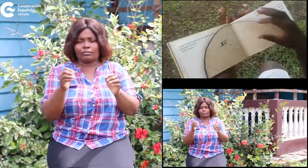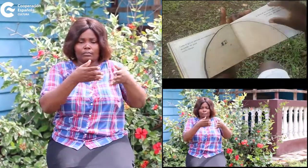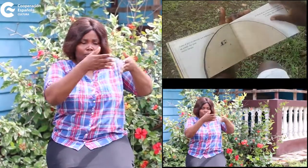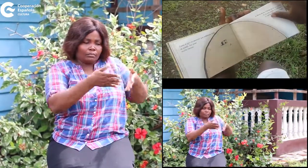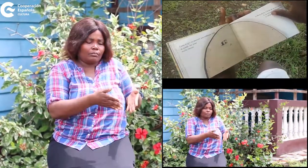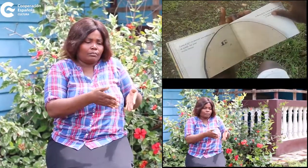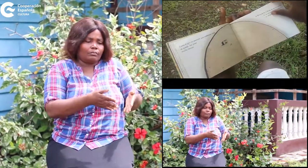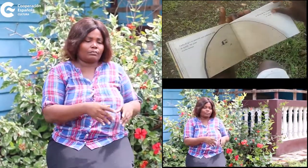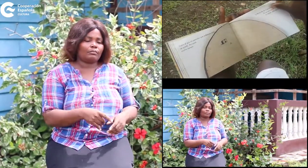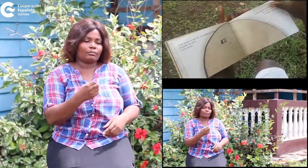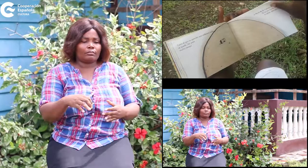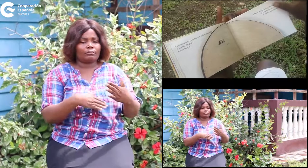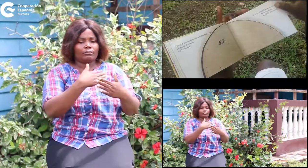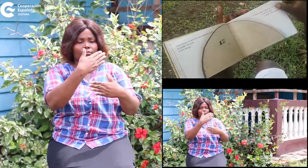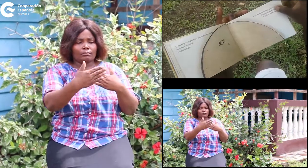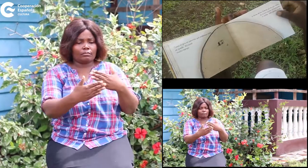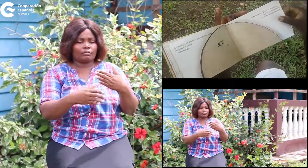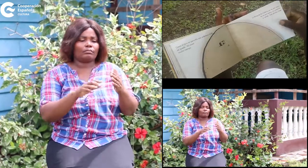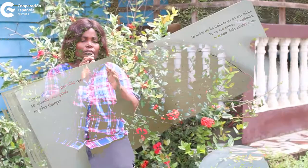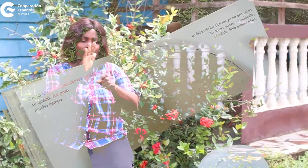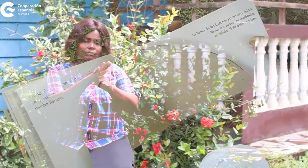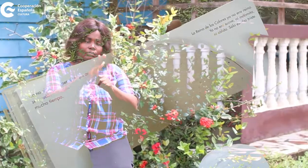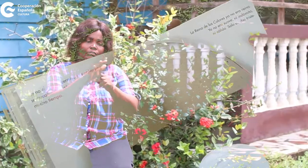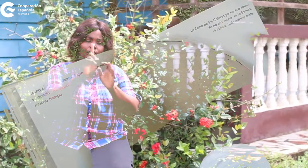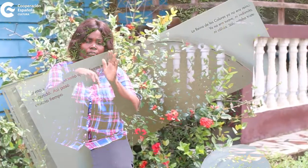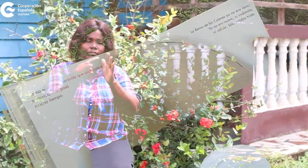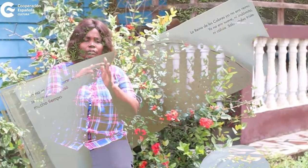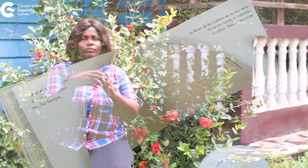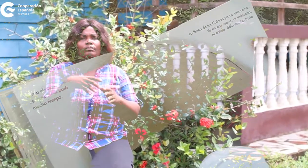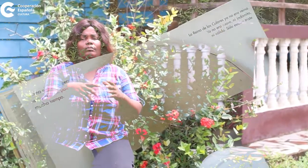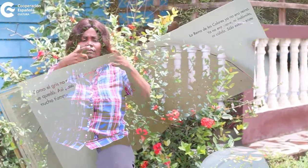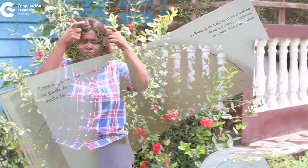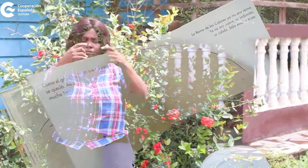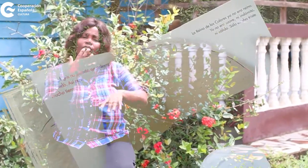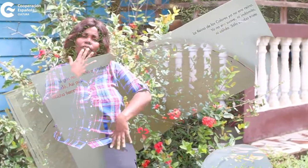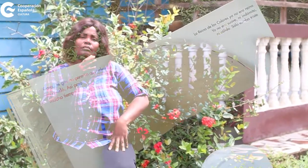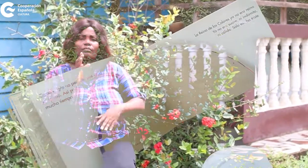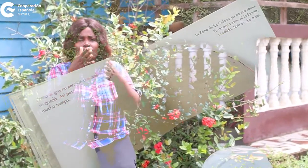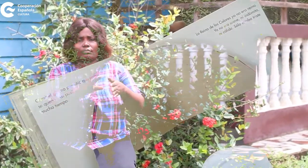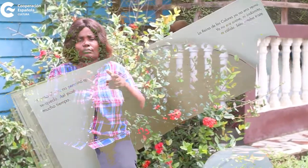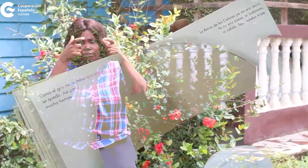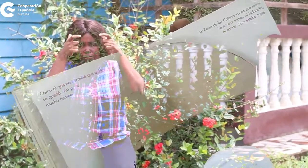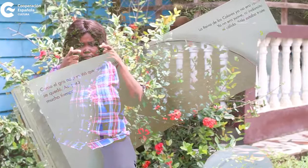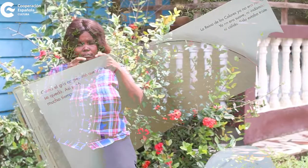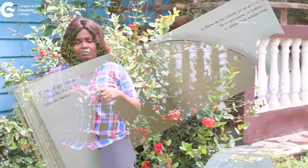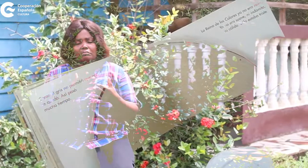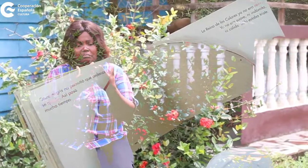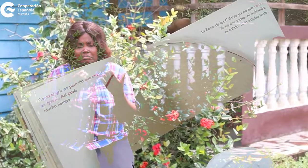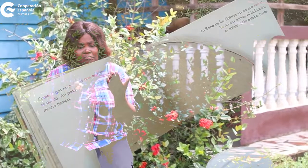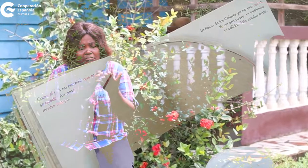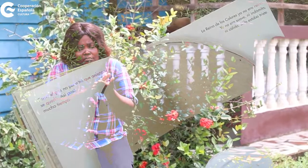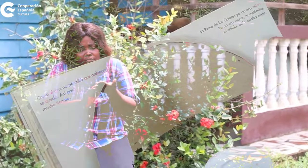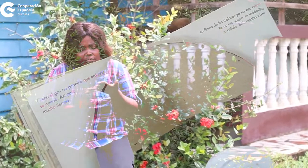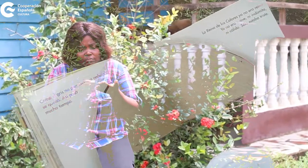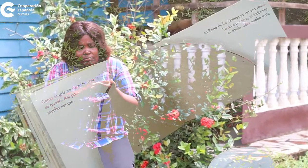se quedó. Así pasó mucho tiempo. La reina de los colores ya no era reina. Ya no era suave,